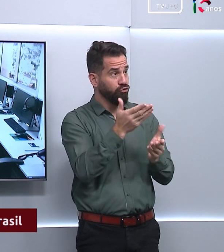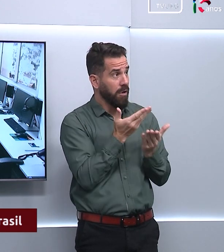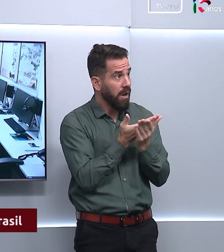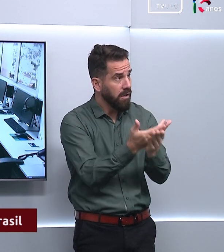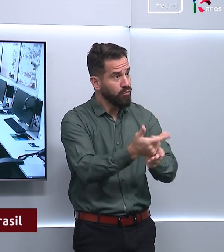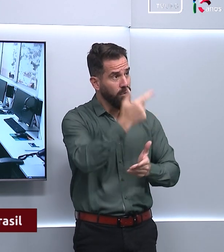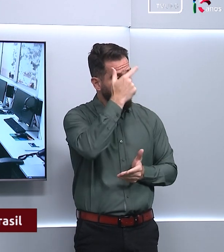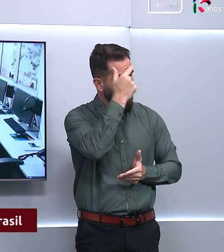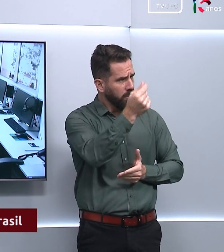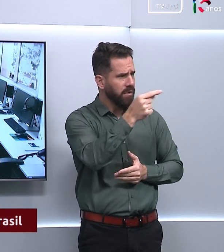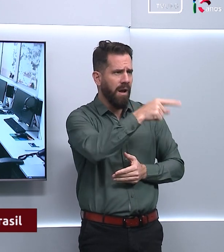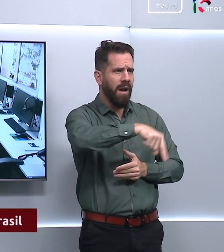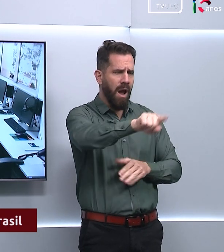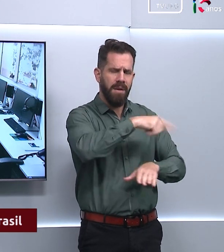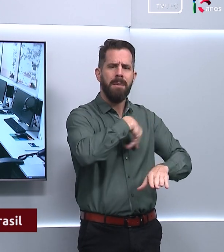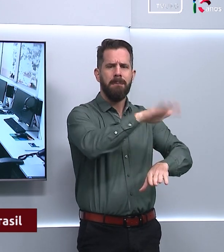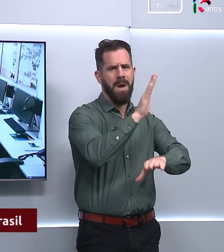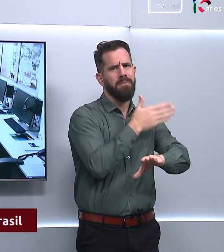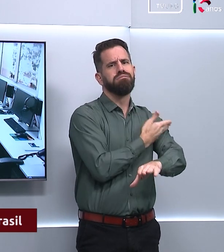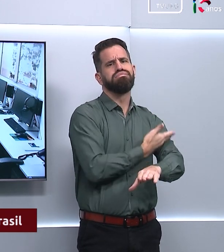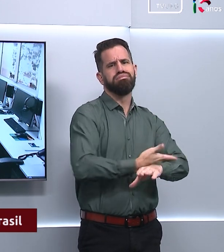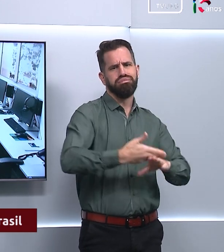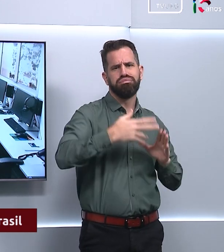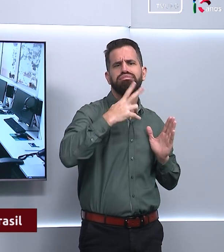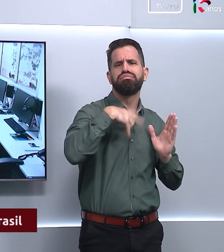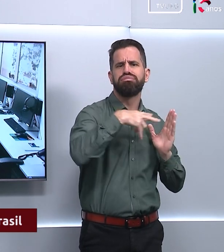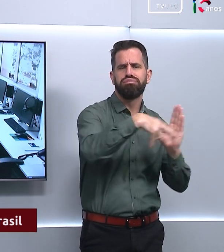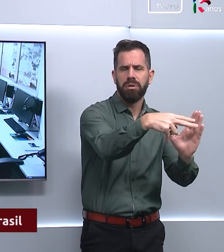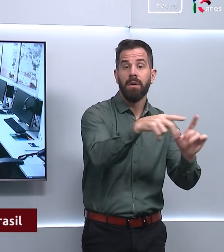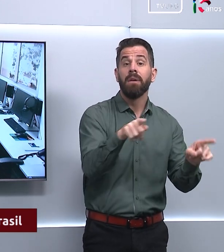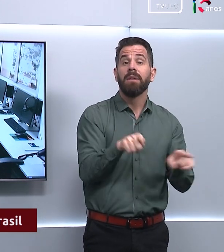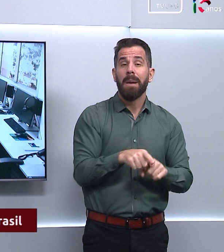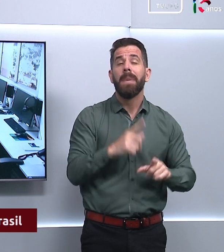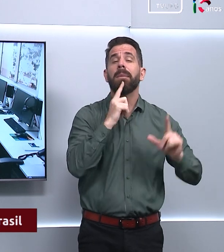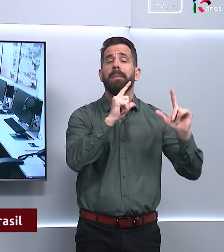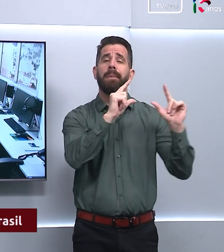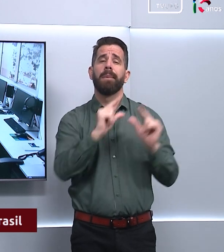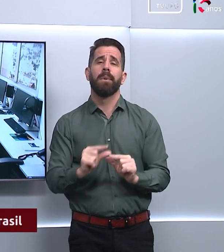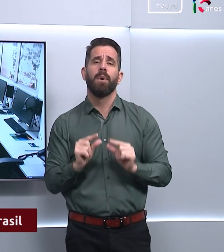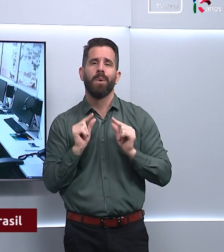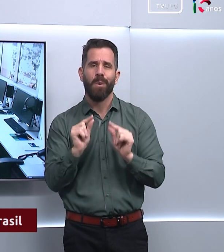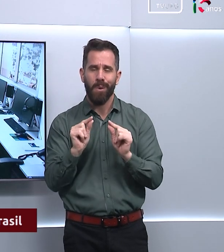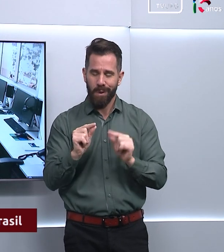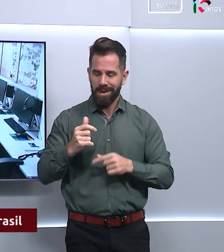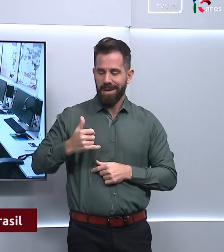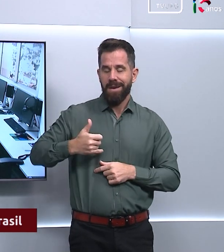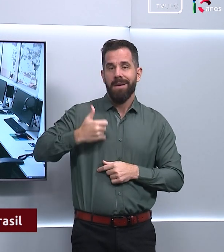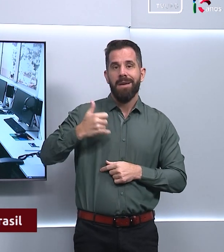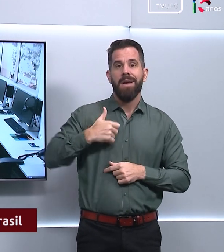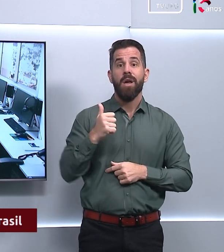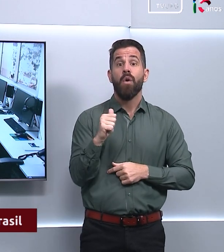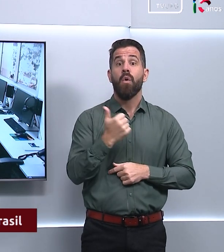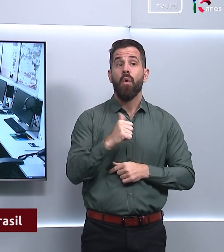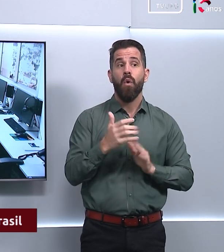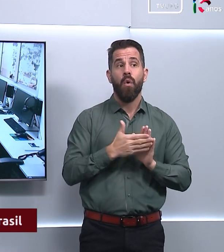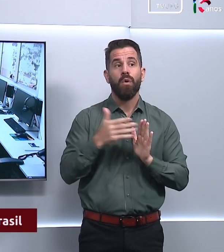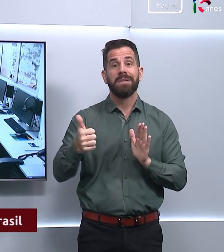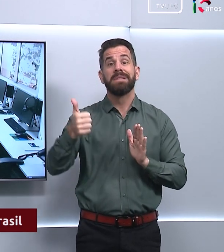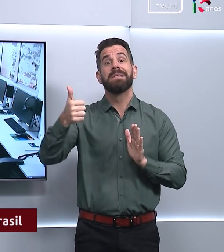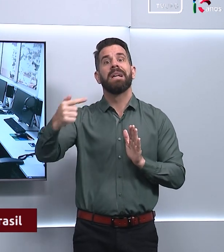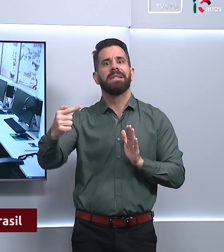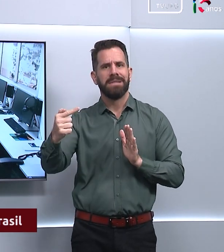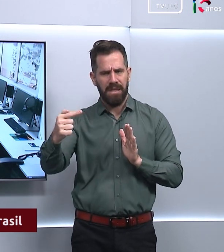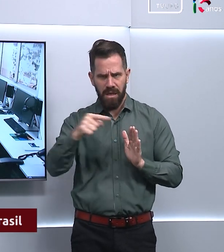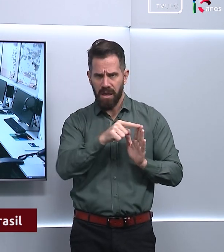maiores taxas de leitura. Também caiu o número de leitores na faixa dos 11 aos 17 anos,